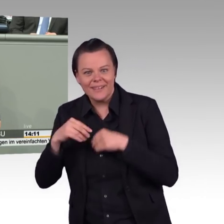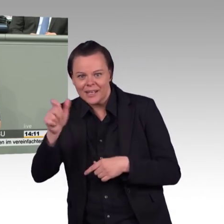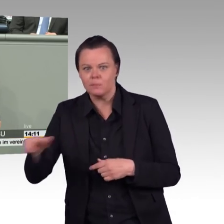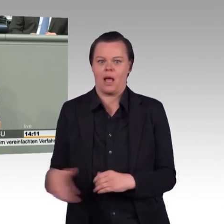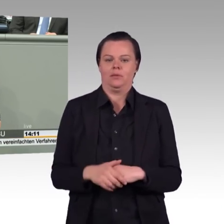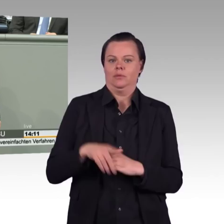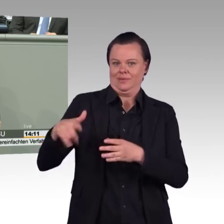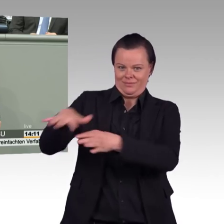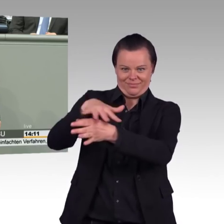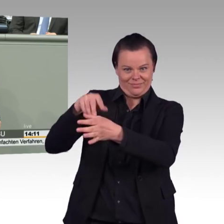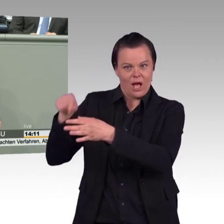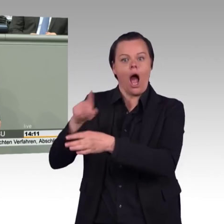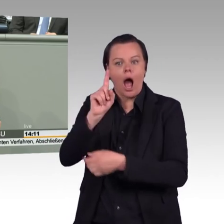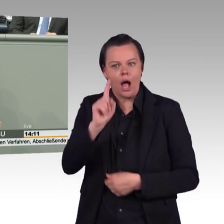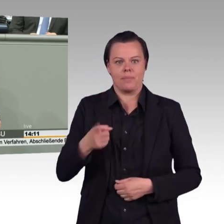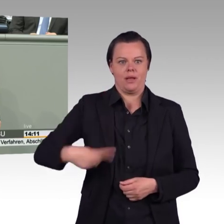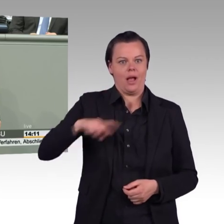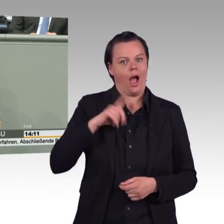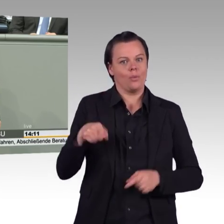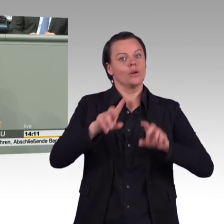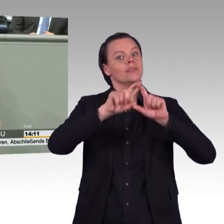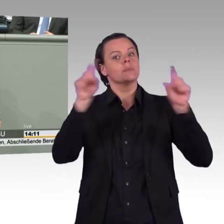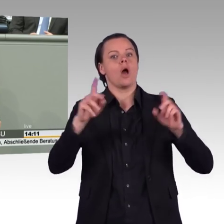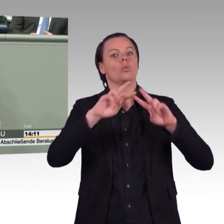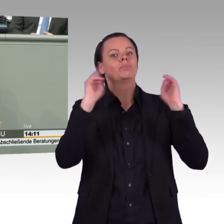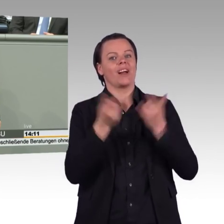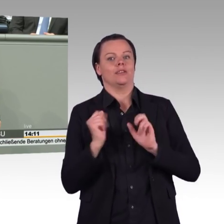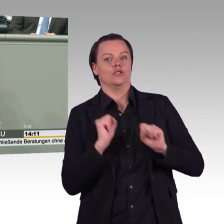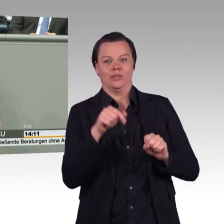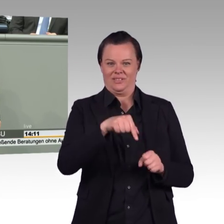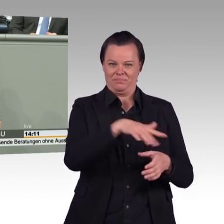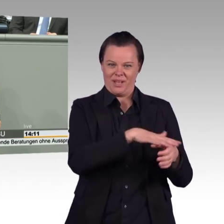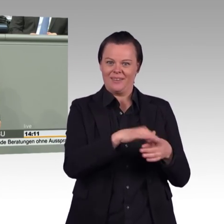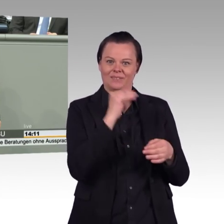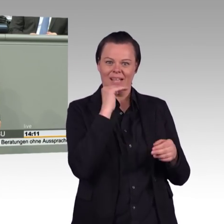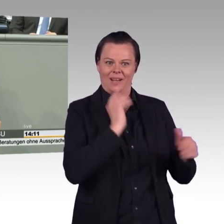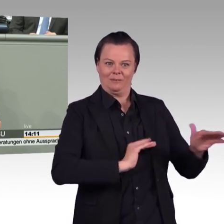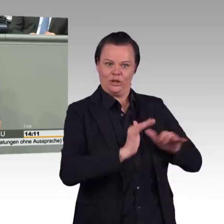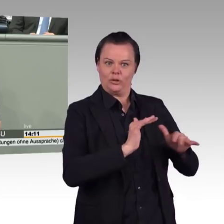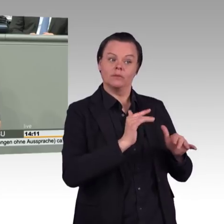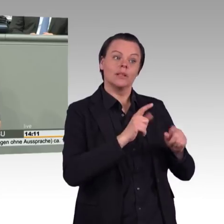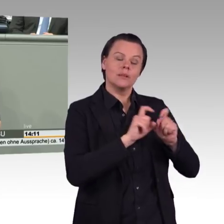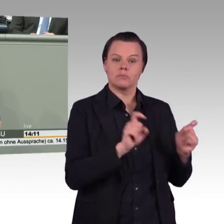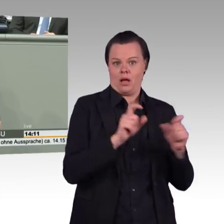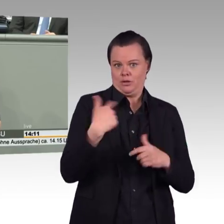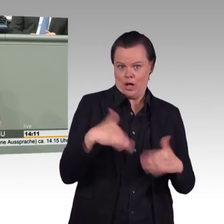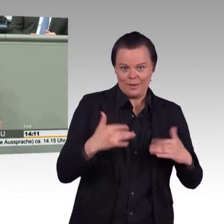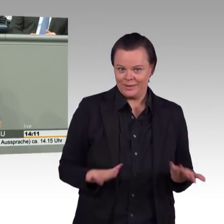offensichtlich ist das nicht auf fruchtbaren Boden gefallen. Und deshalb möchte ich das jetzt ein drittes Mal an einem anderen